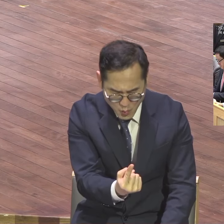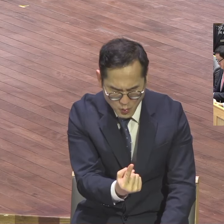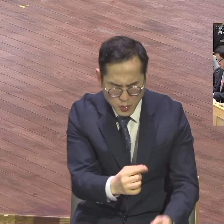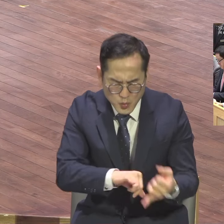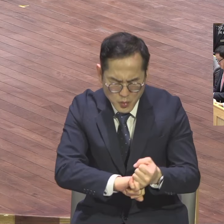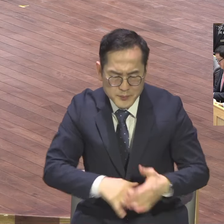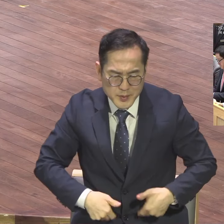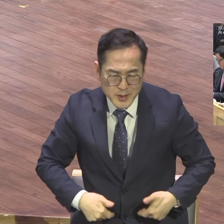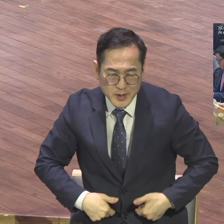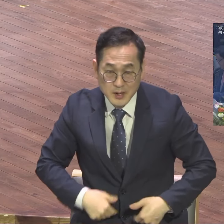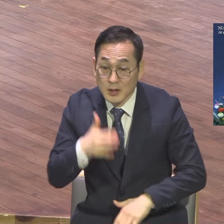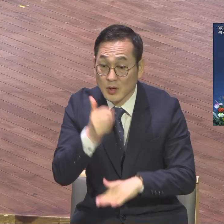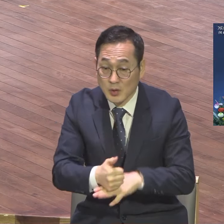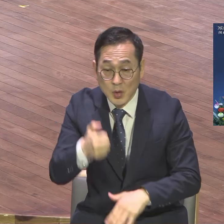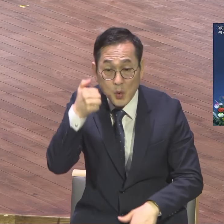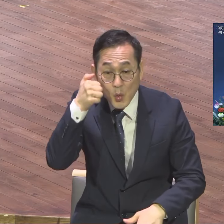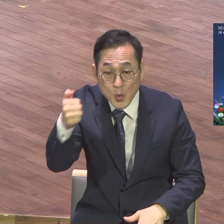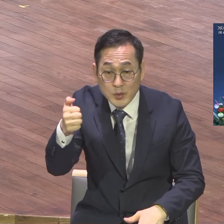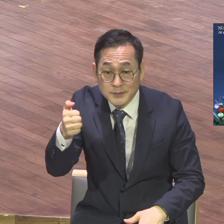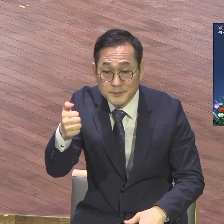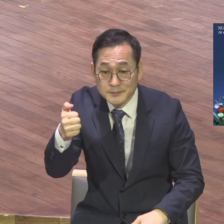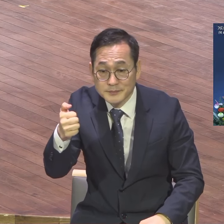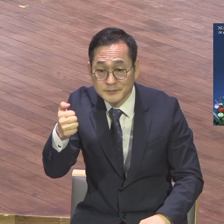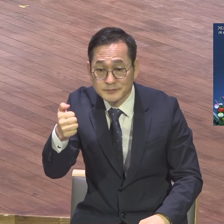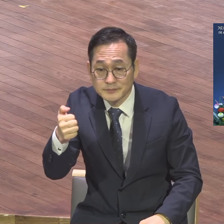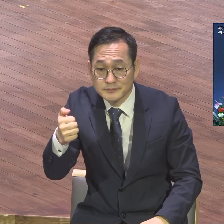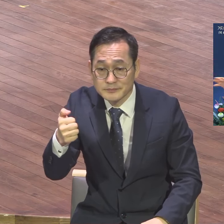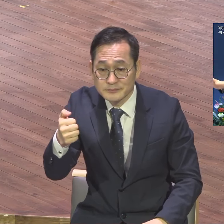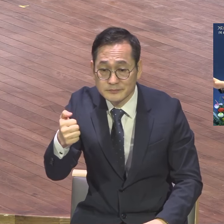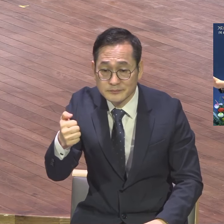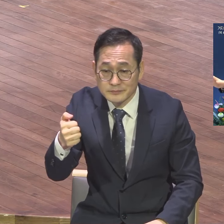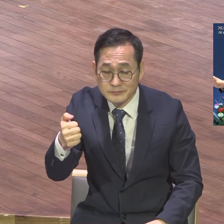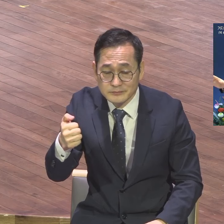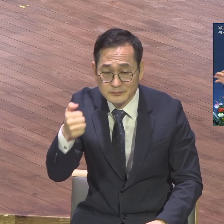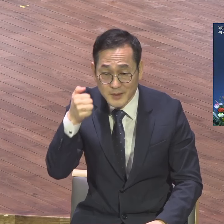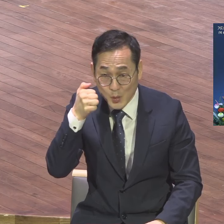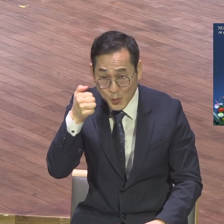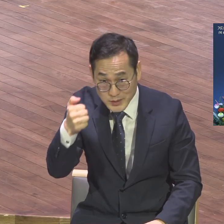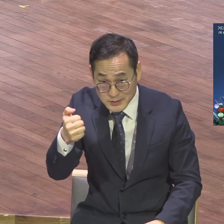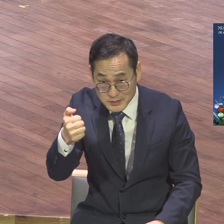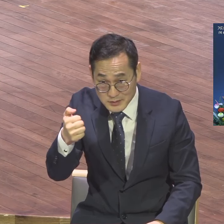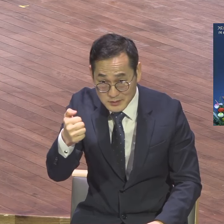승리라 성령이 말할 거니까 너 기다려라. 성령 받아야 너 일을 할 수 있어. 그리고 승천하셨어요.